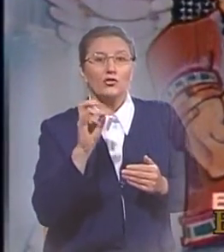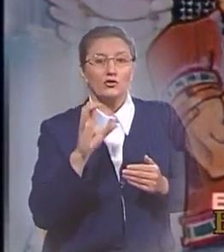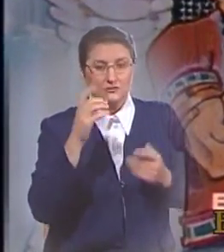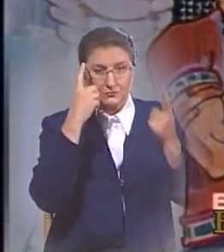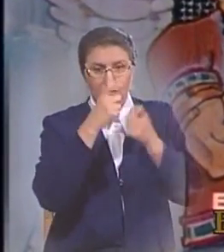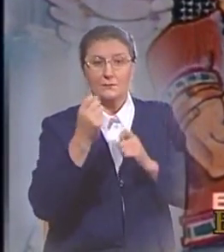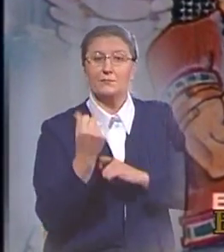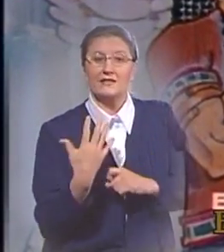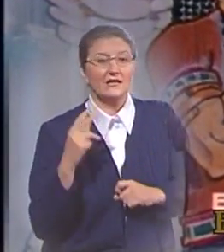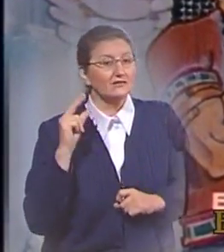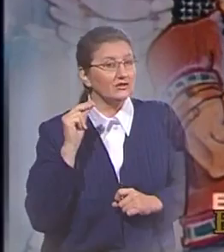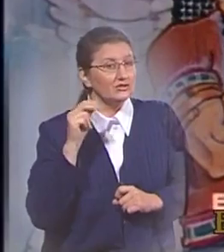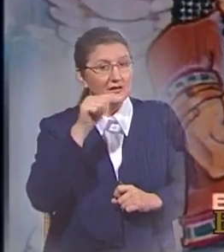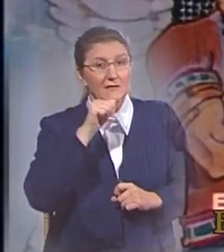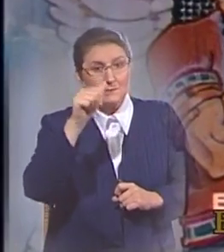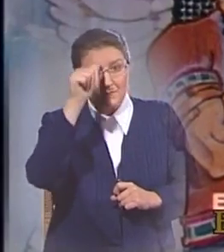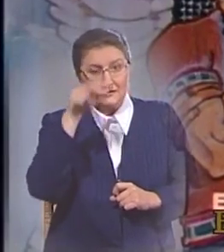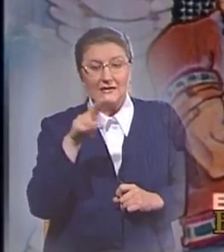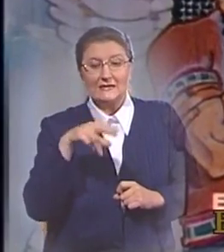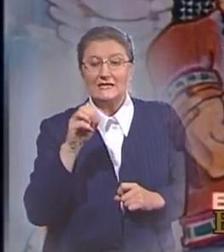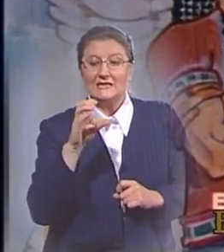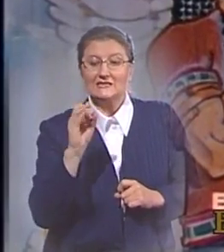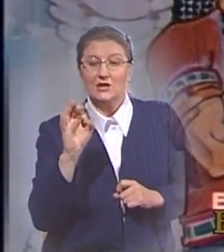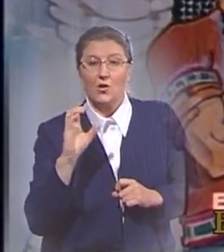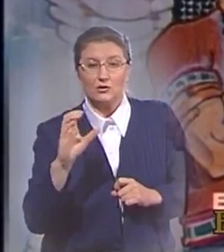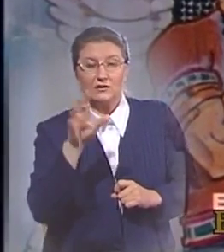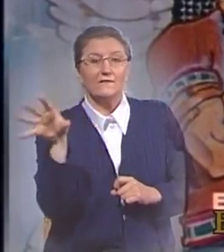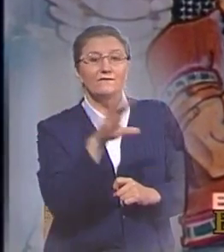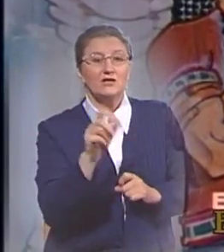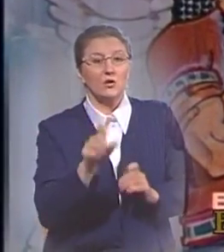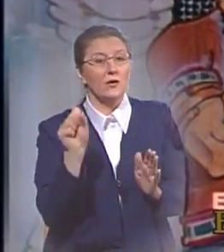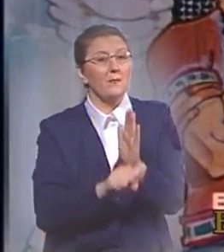15 числа месяца Десиос все люди погибнут от наводнения.